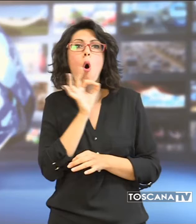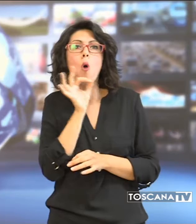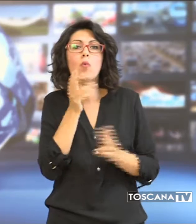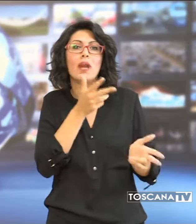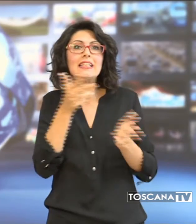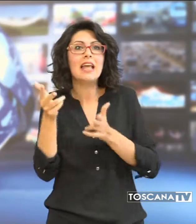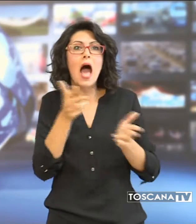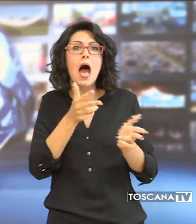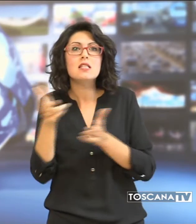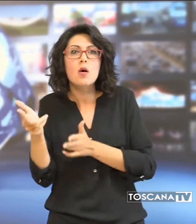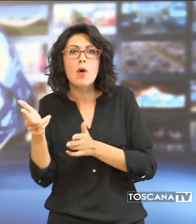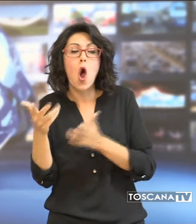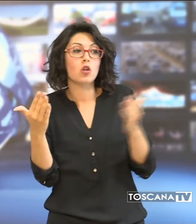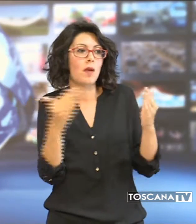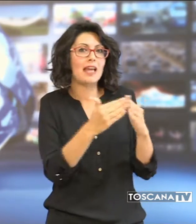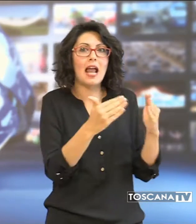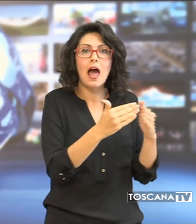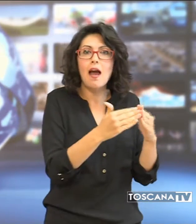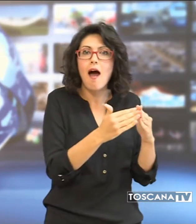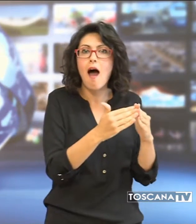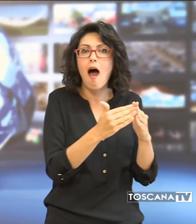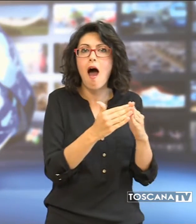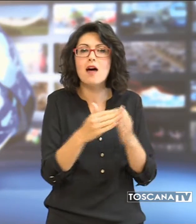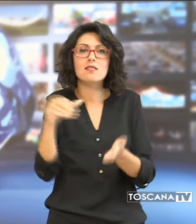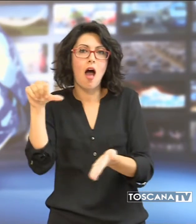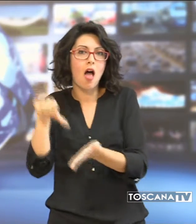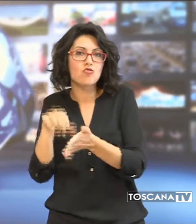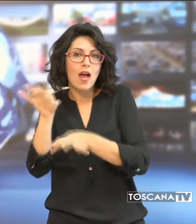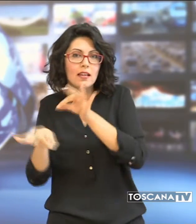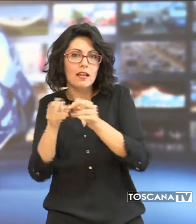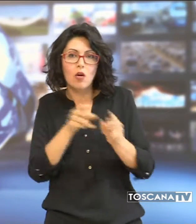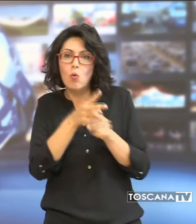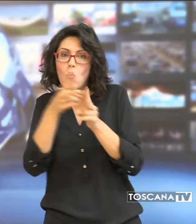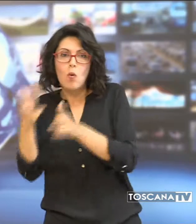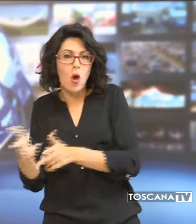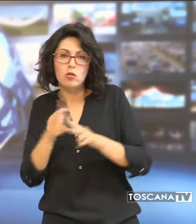trasportati dalle proprie abitazioni ai centri di cura.